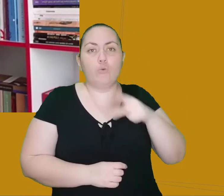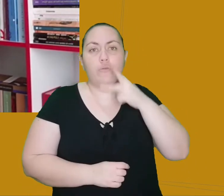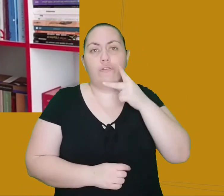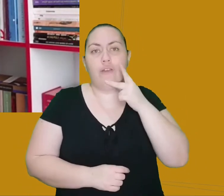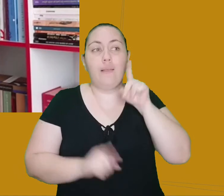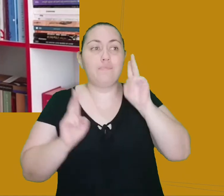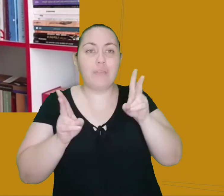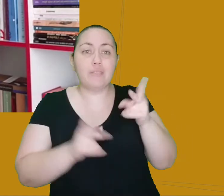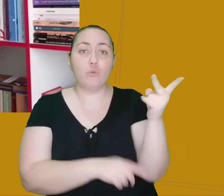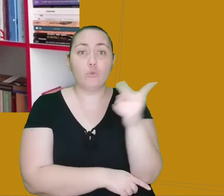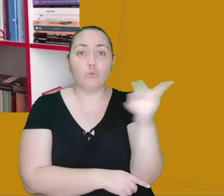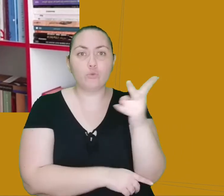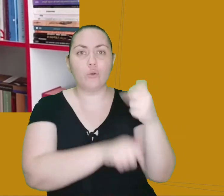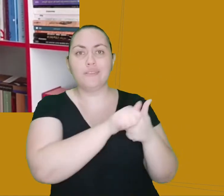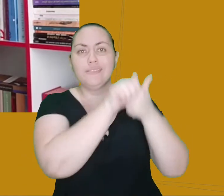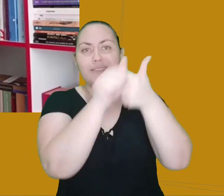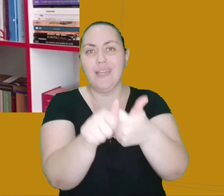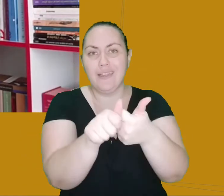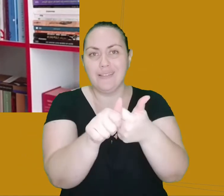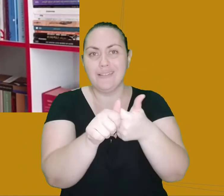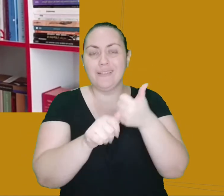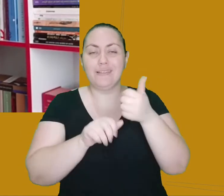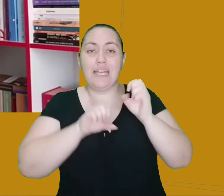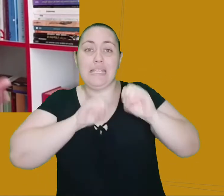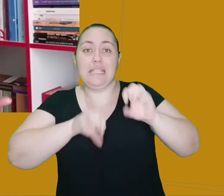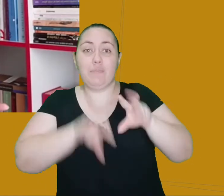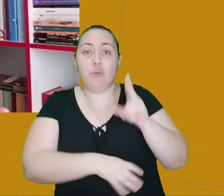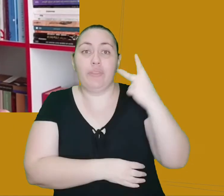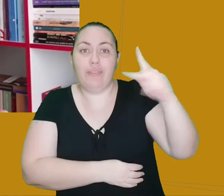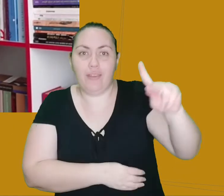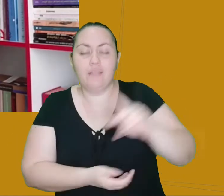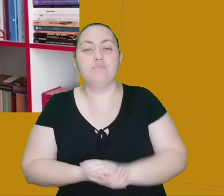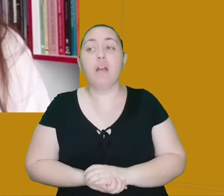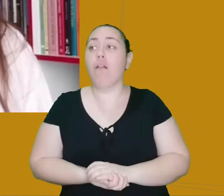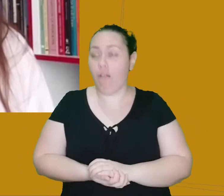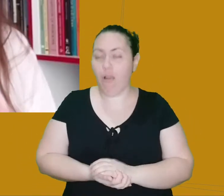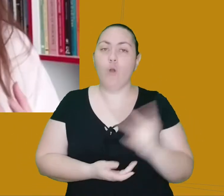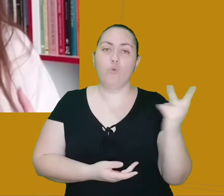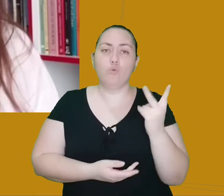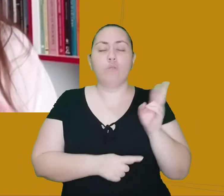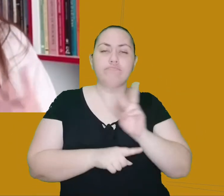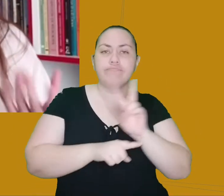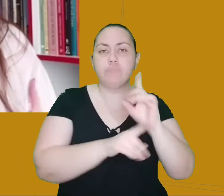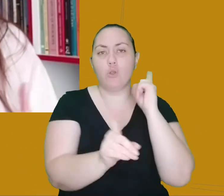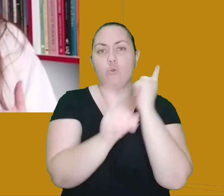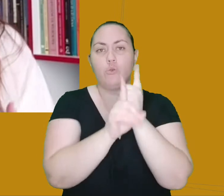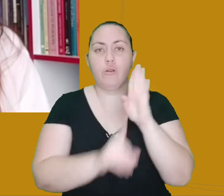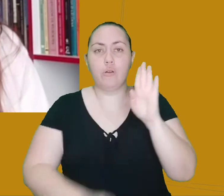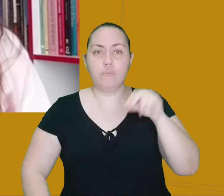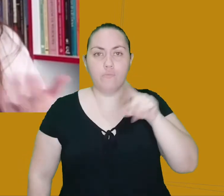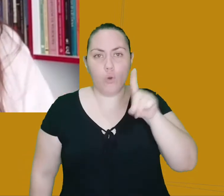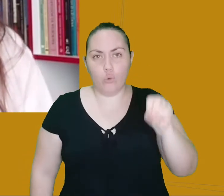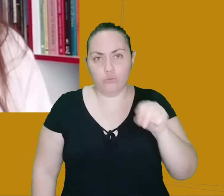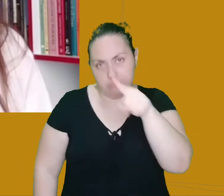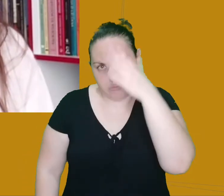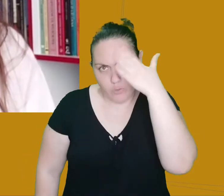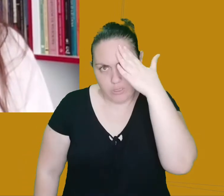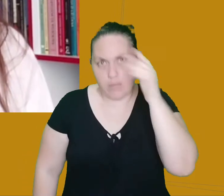e o Languru seguem. Os três então vão encontrar o tal do Bonzo, e aí pra quem não sabe, um Bonzo é um sábio, um monge chinês,